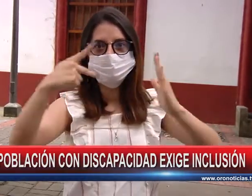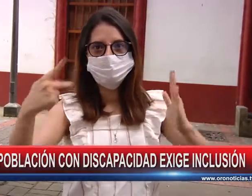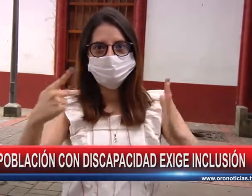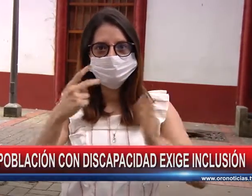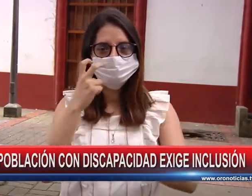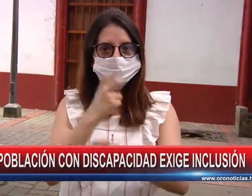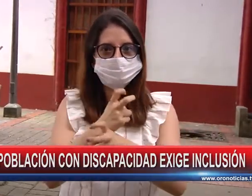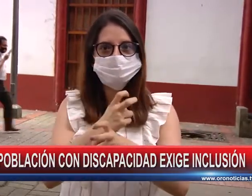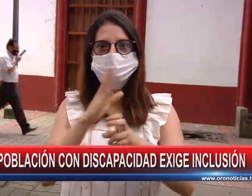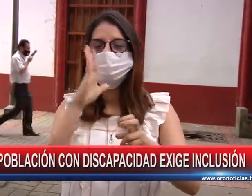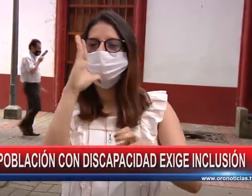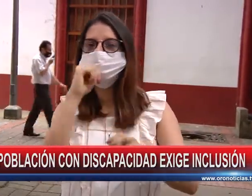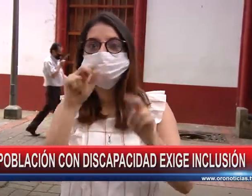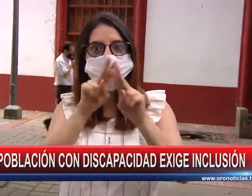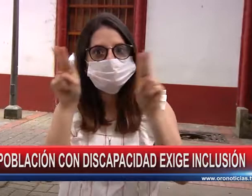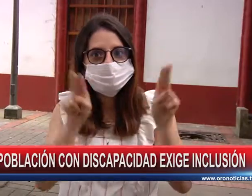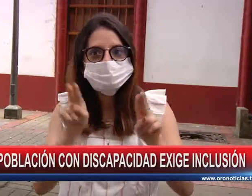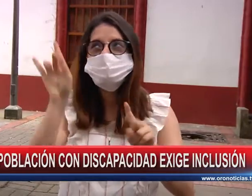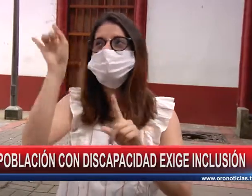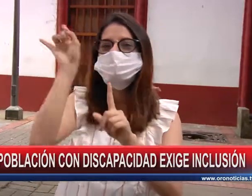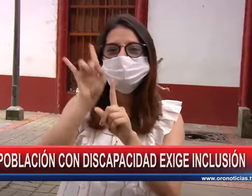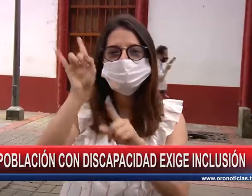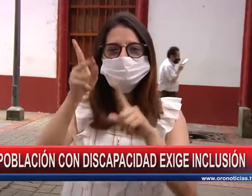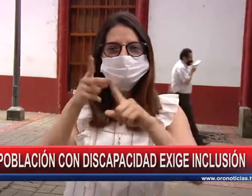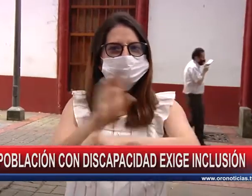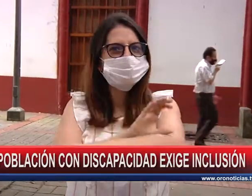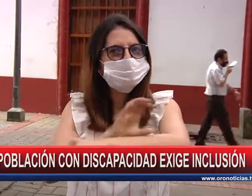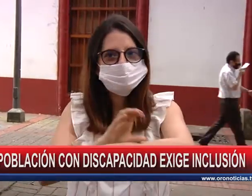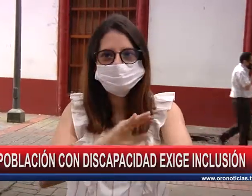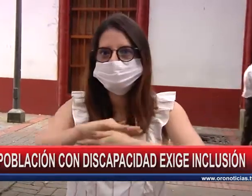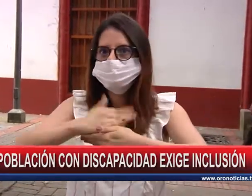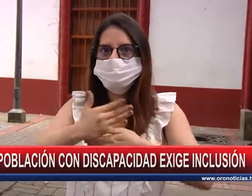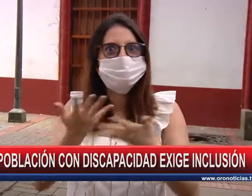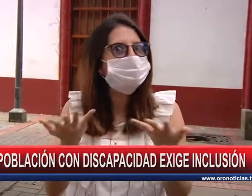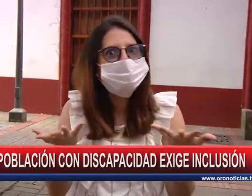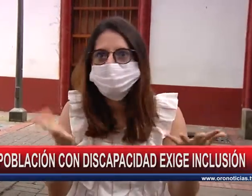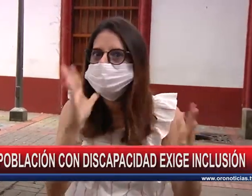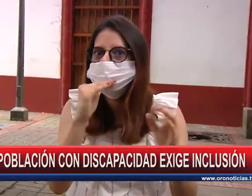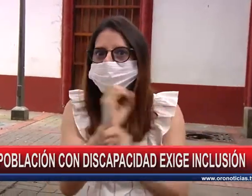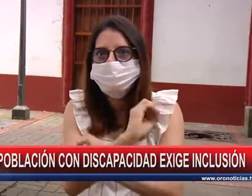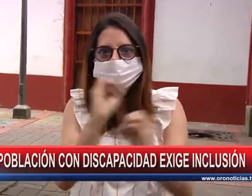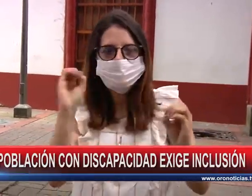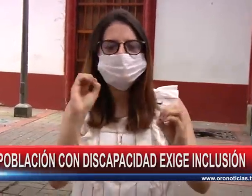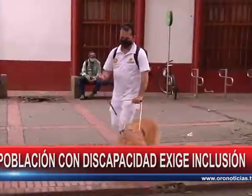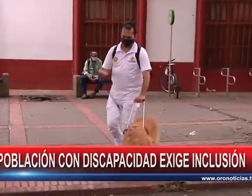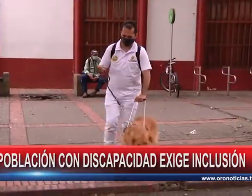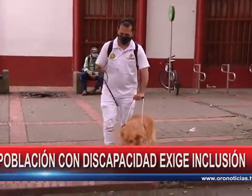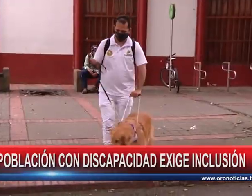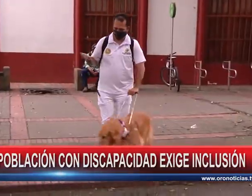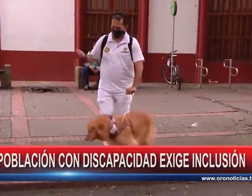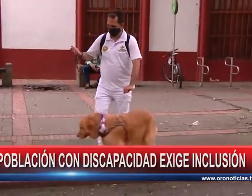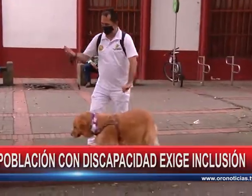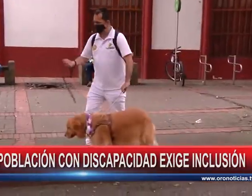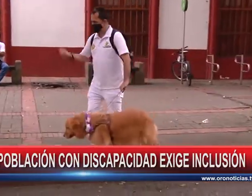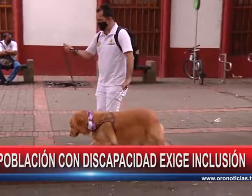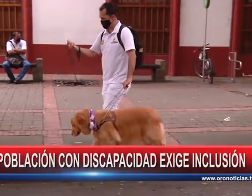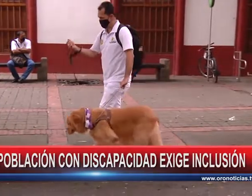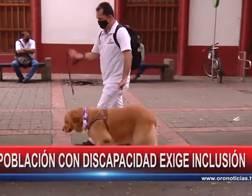que no tienen discapacidad auditiva, como romper esas barreras. Por lo menos 100.000 personas con discapacidades